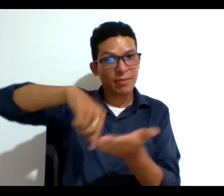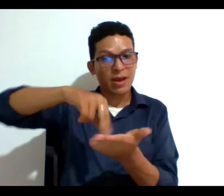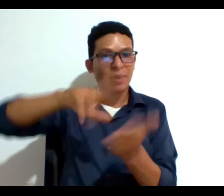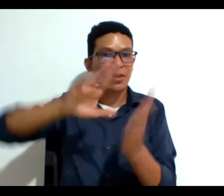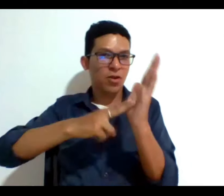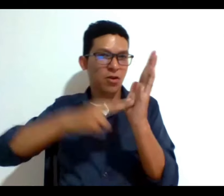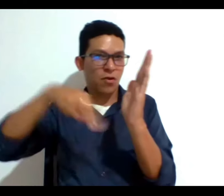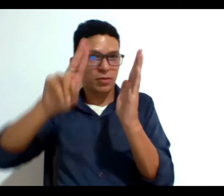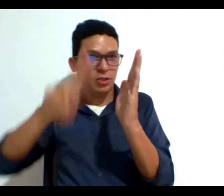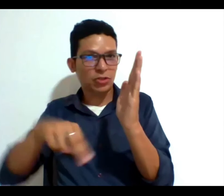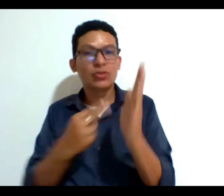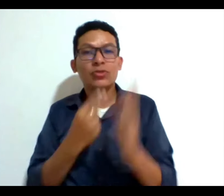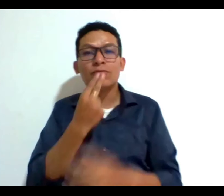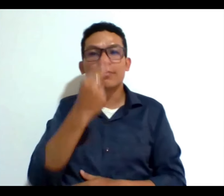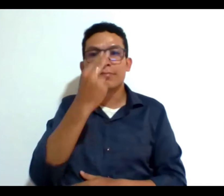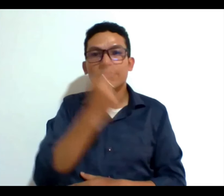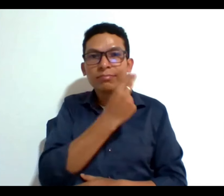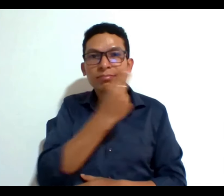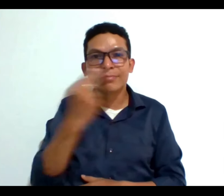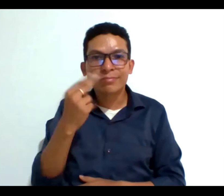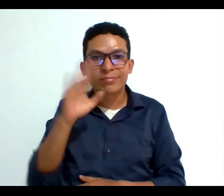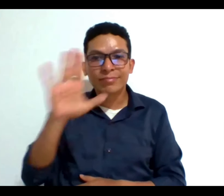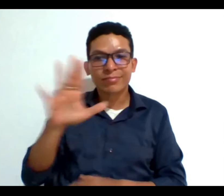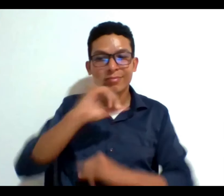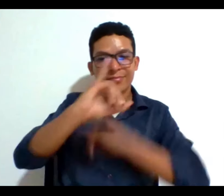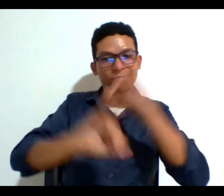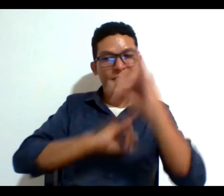compromisos a nivel internacional de derechos humanos